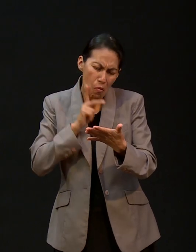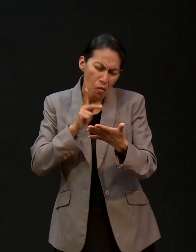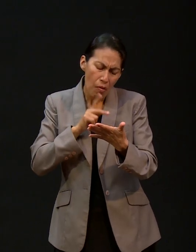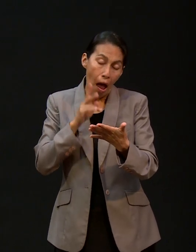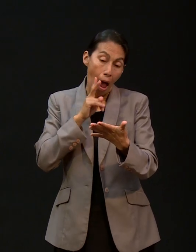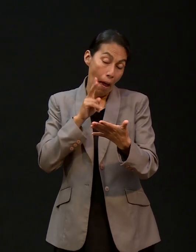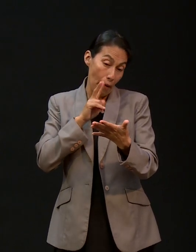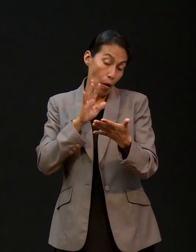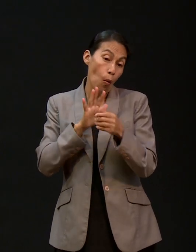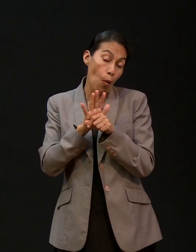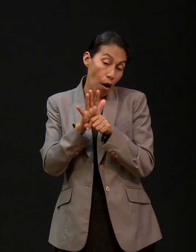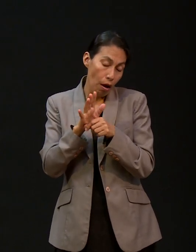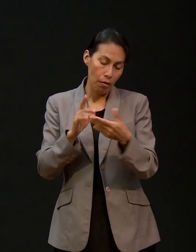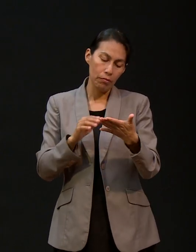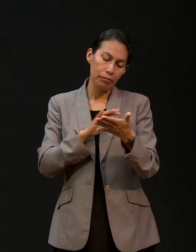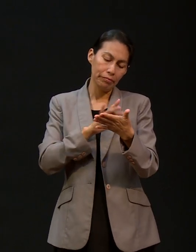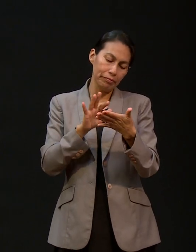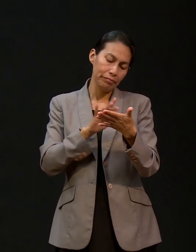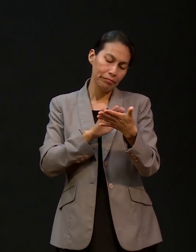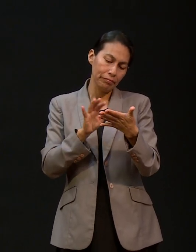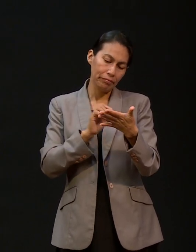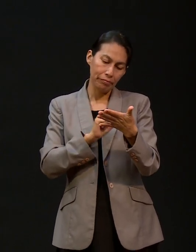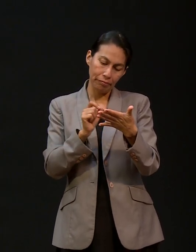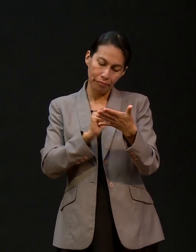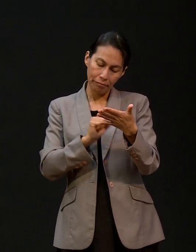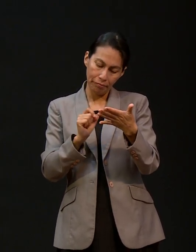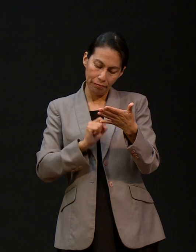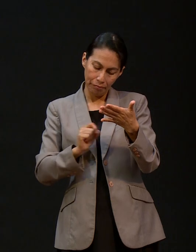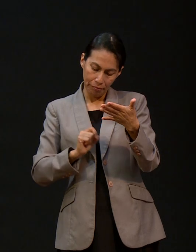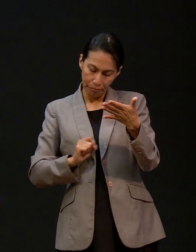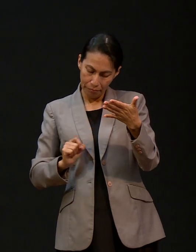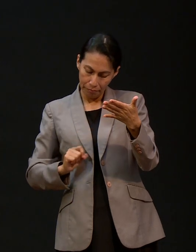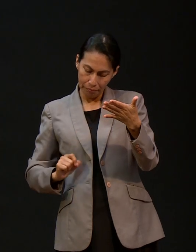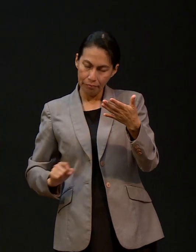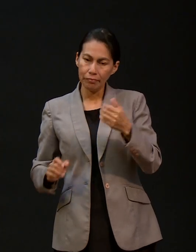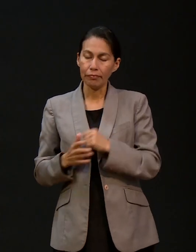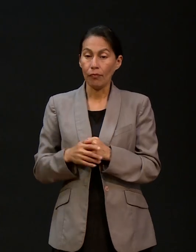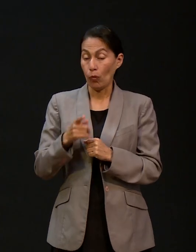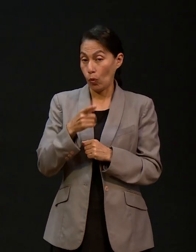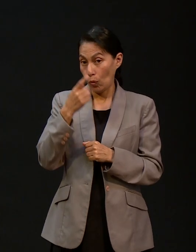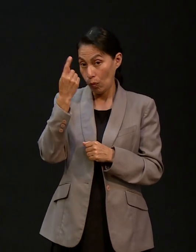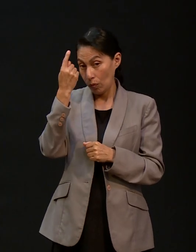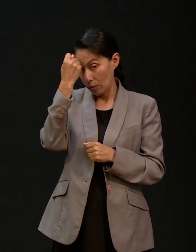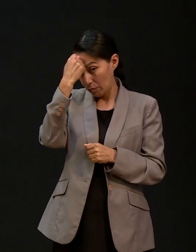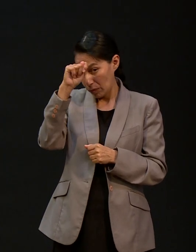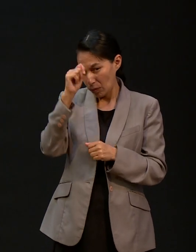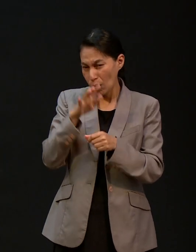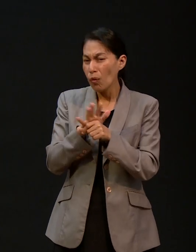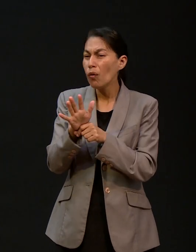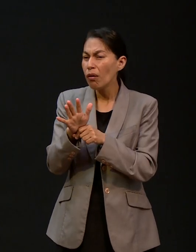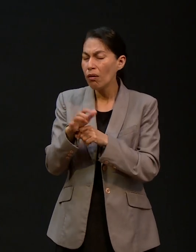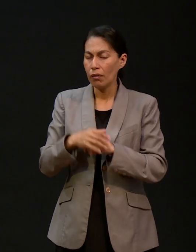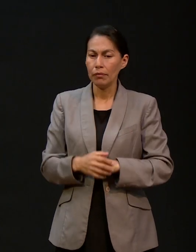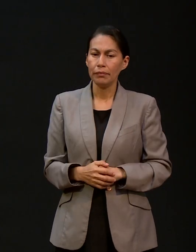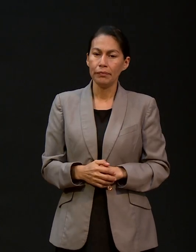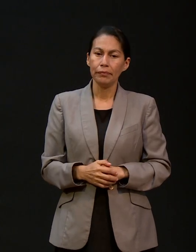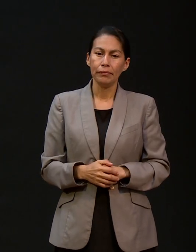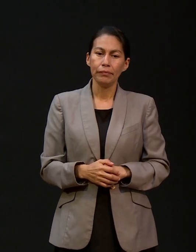que tú tengas esa posibilidad de saber qué es lo, para lo cual, qué talento tienes, que a dónde más te